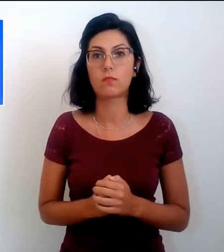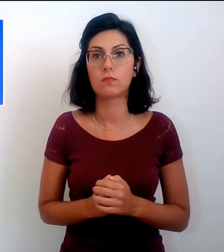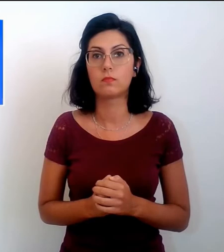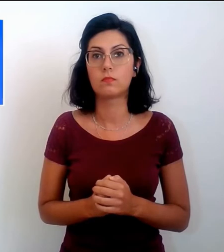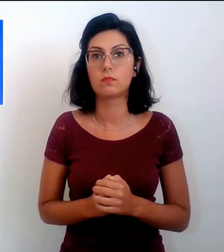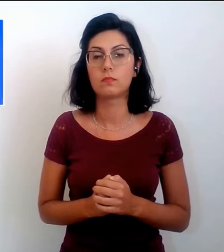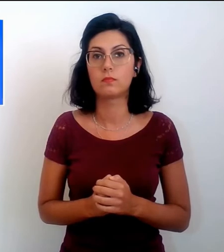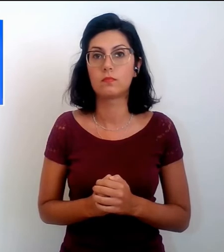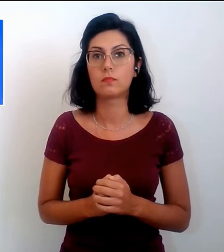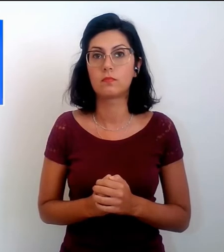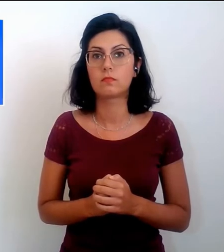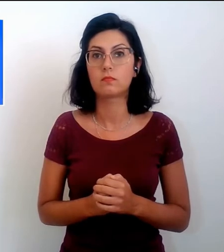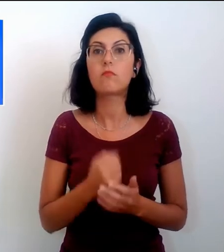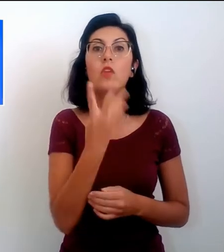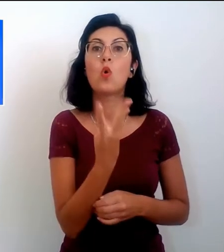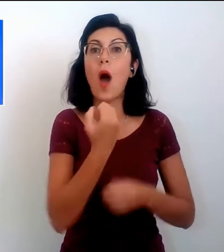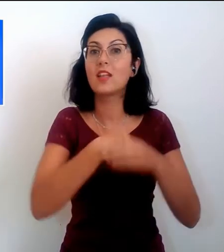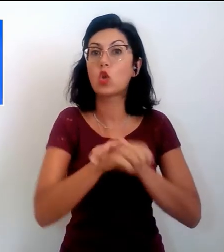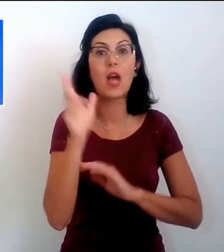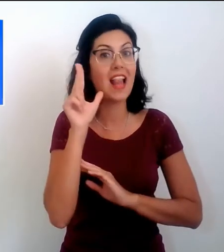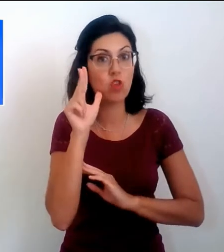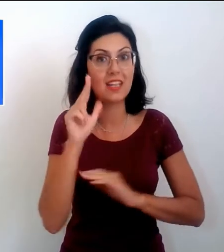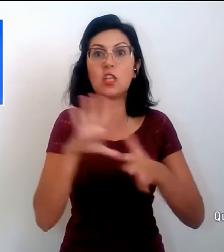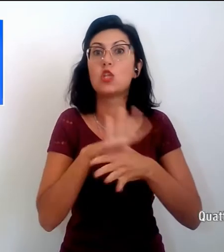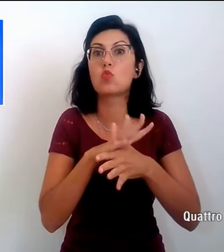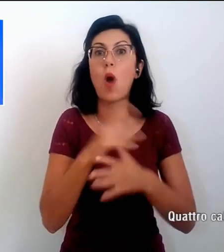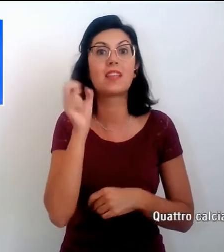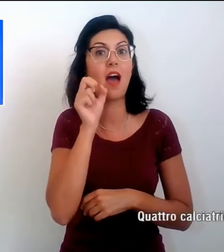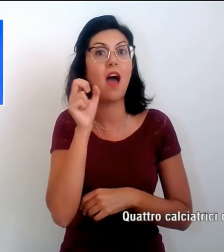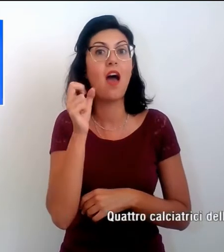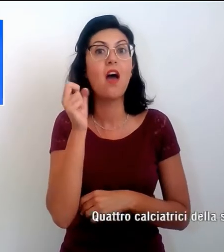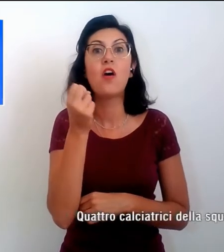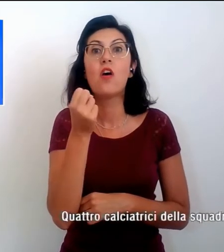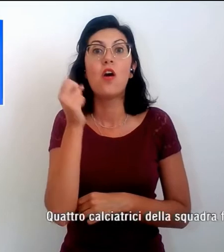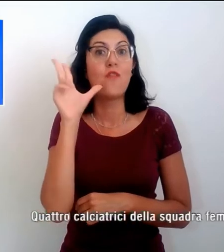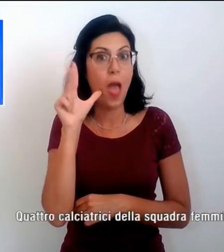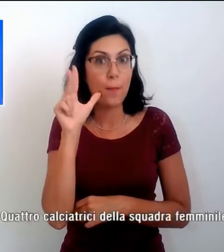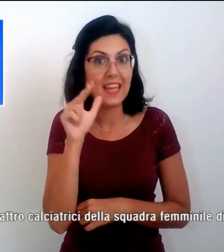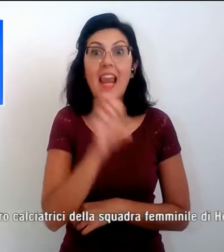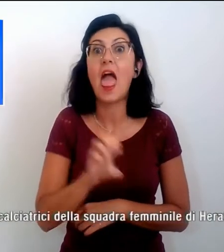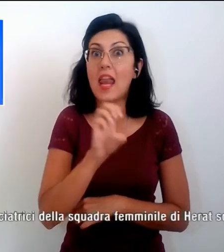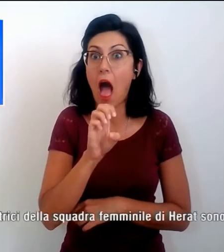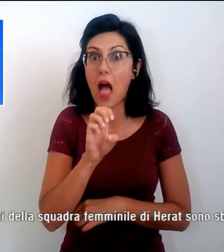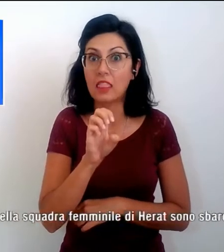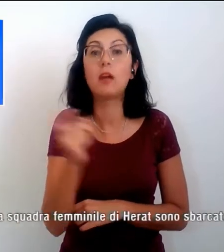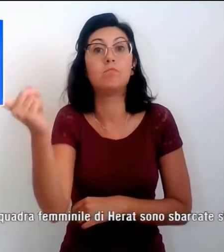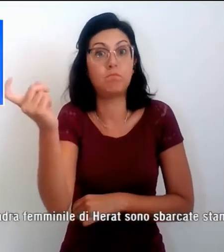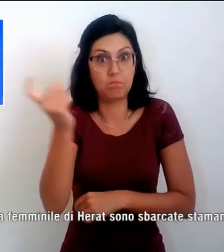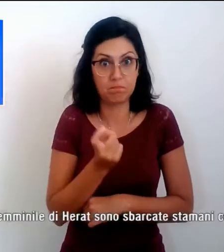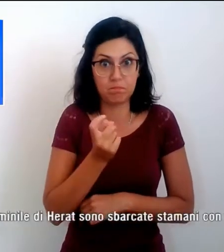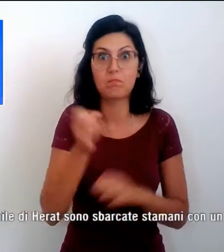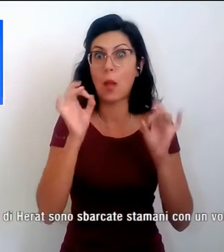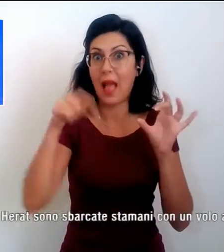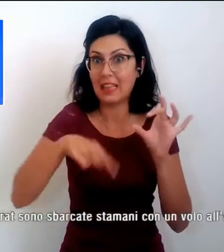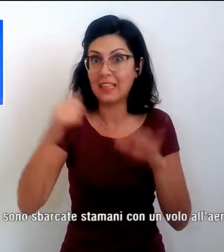E quattro calciatrici della squadra femminile di Herat sono sbarcate stamani con un volo all'aeroporto di